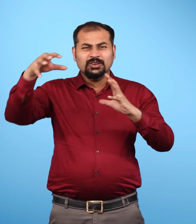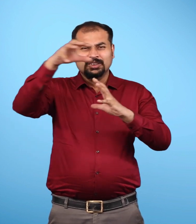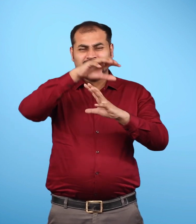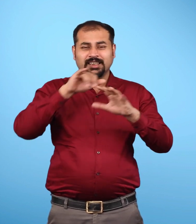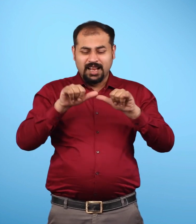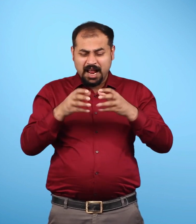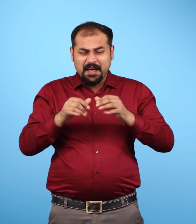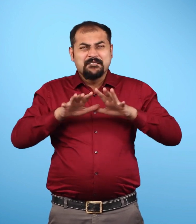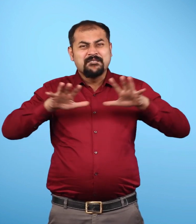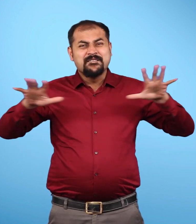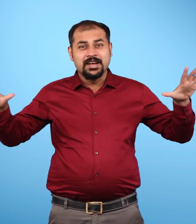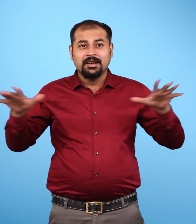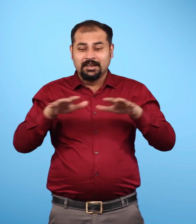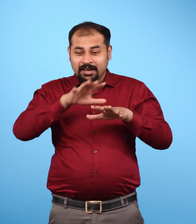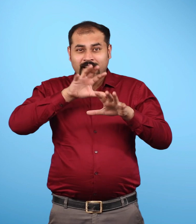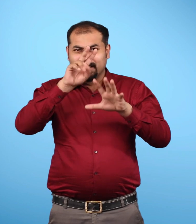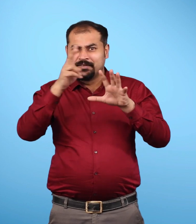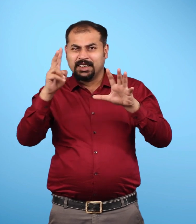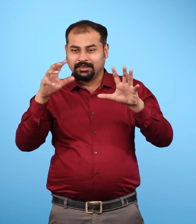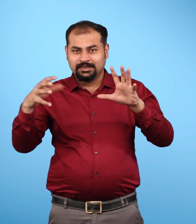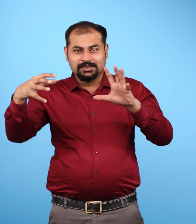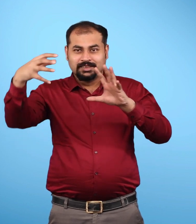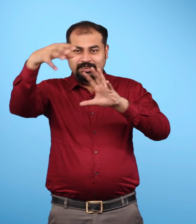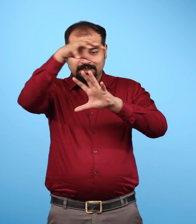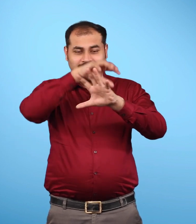तुलनात्म काकार को वर्गों के माध्यम से दर्शाया गया है